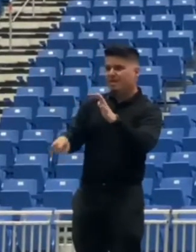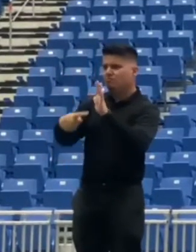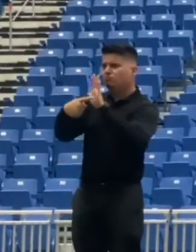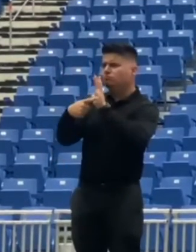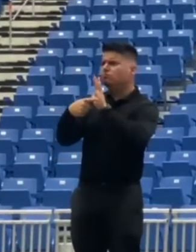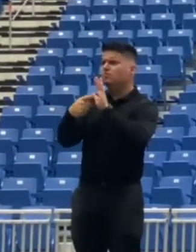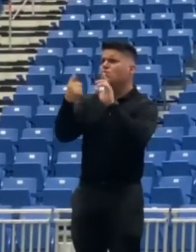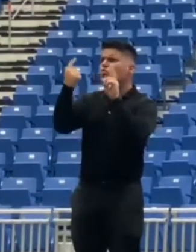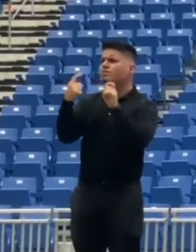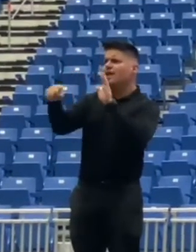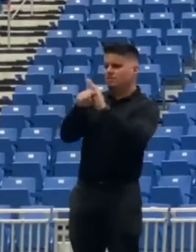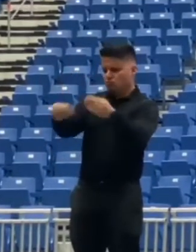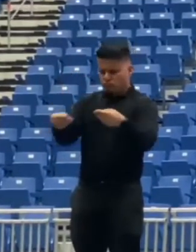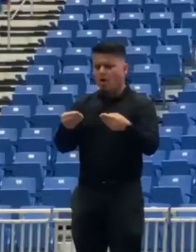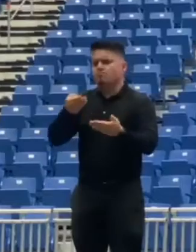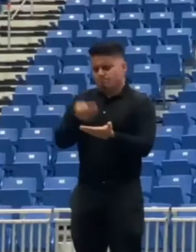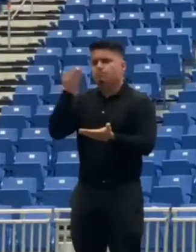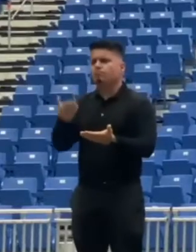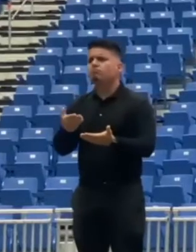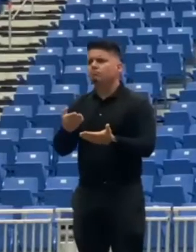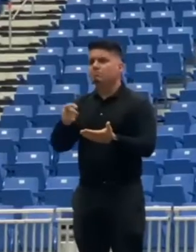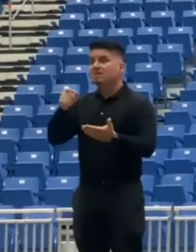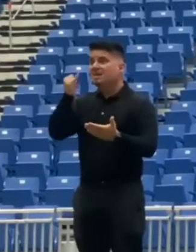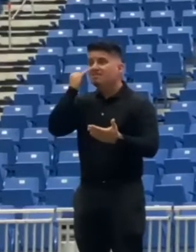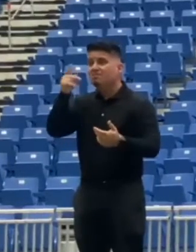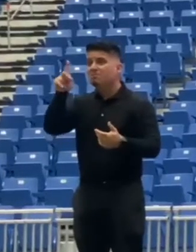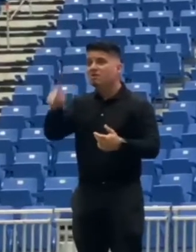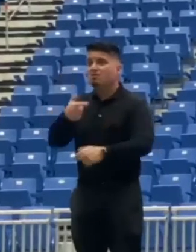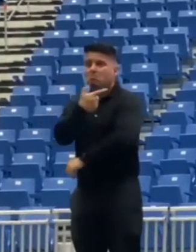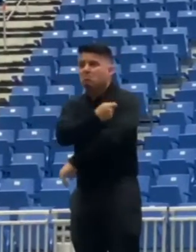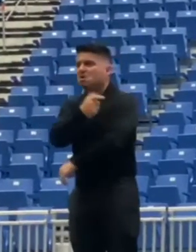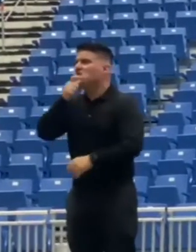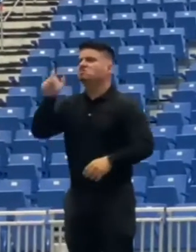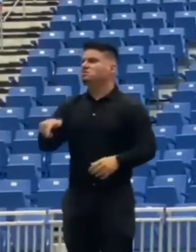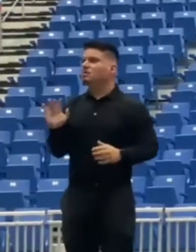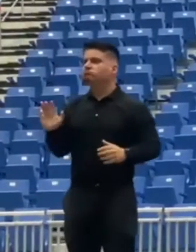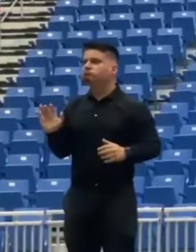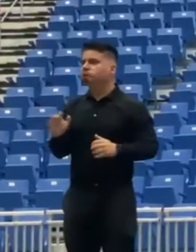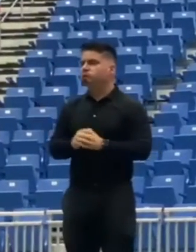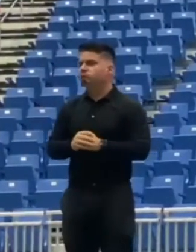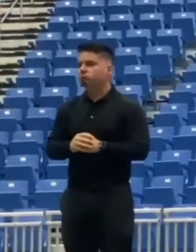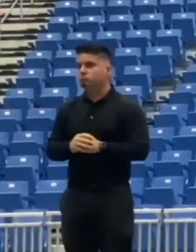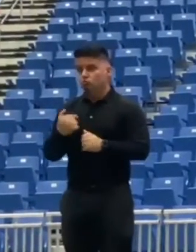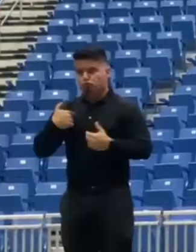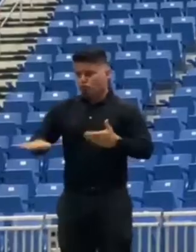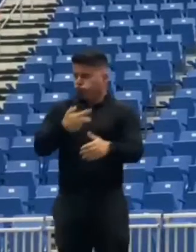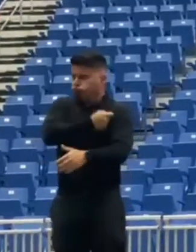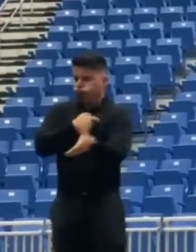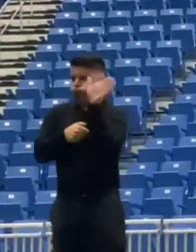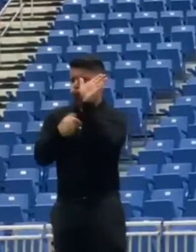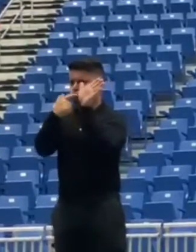excepto si están vacunados completamente. Las personas que prueben que están vacunados y los menores de dos años